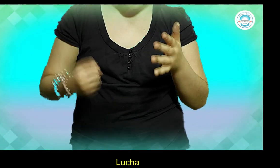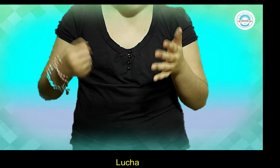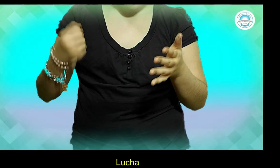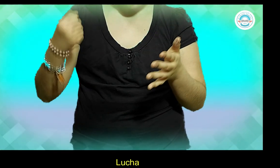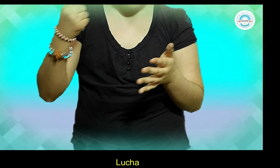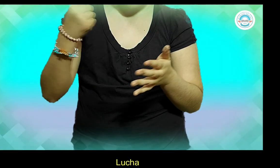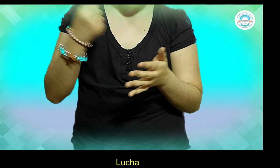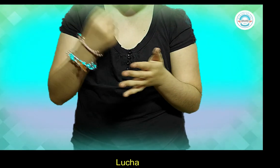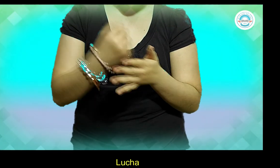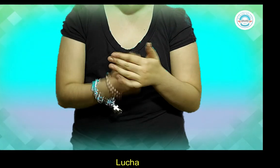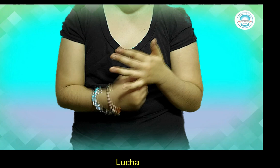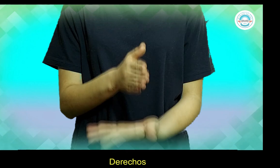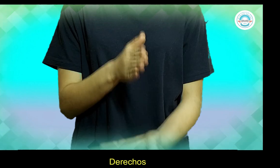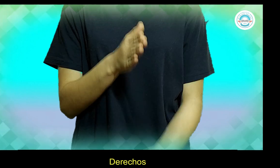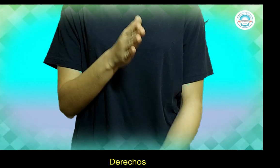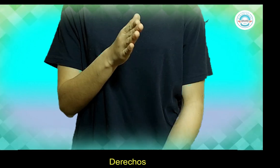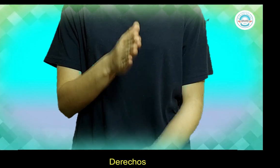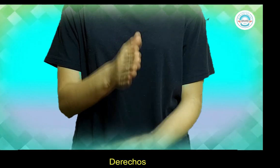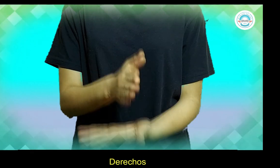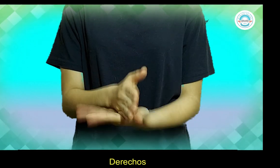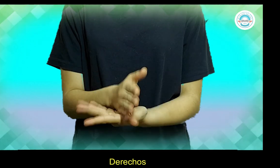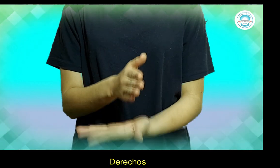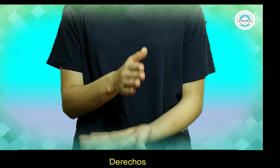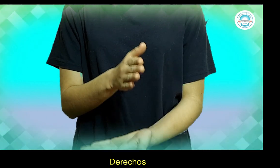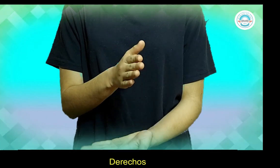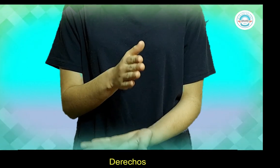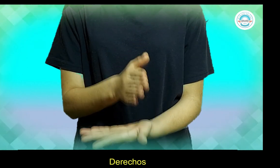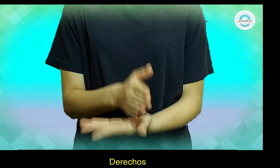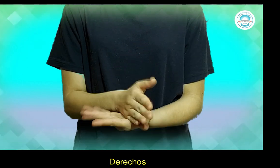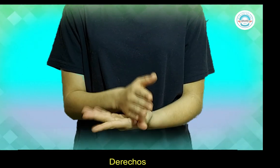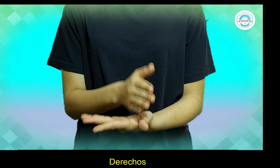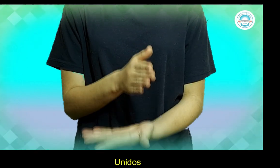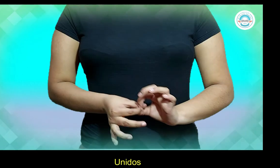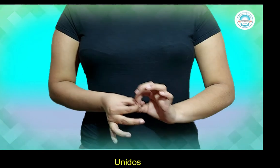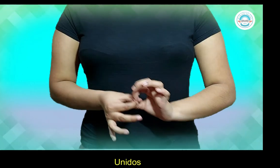Lucha. Derechos. Unidos.